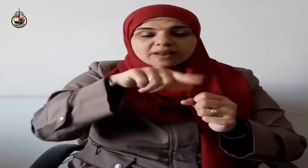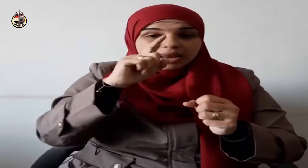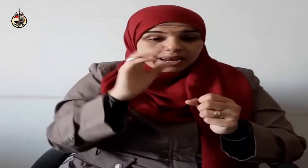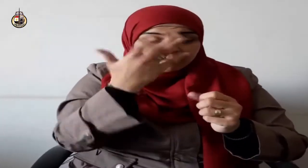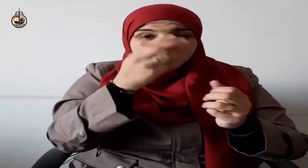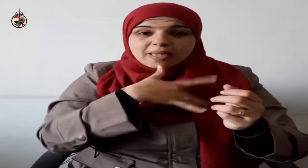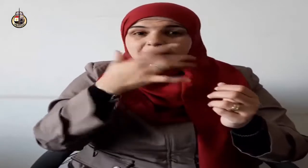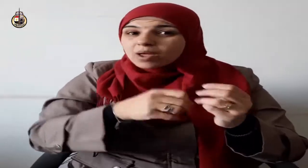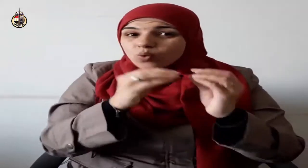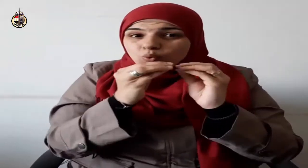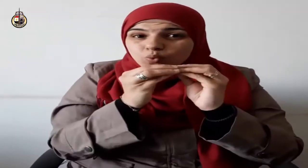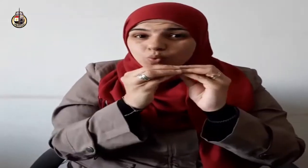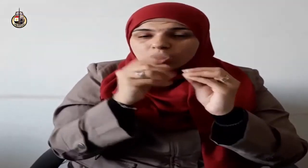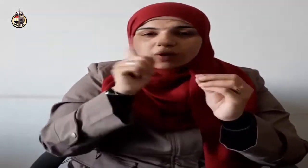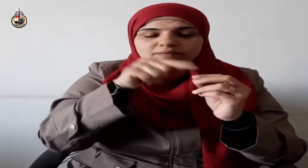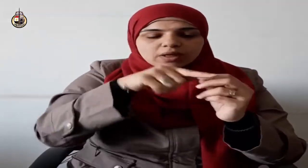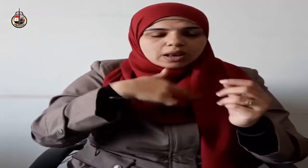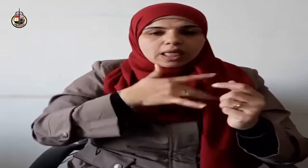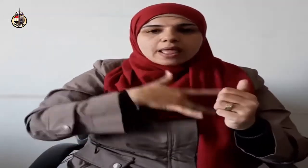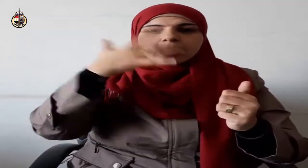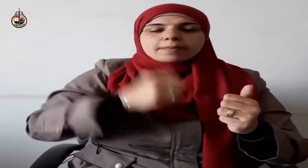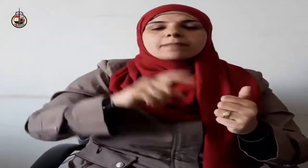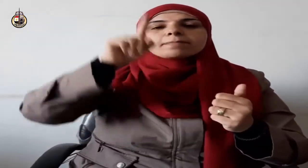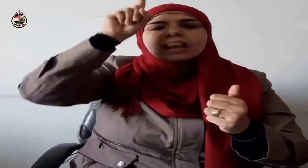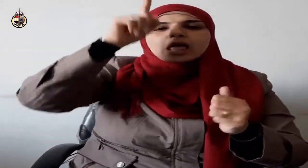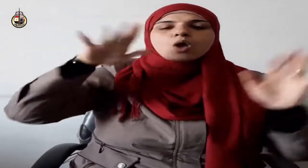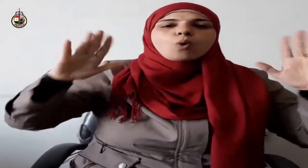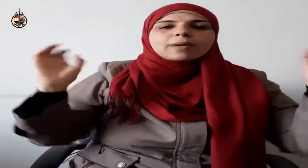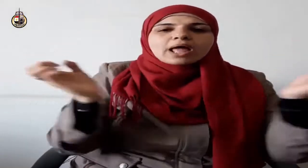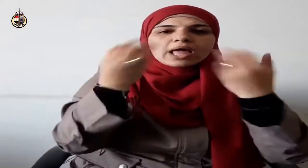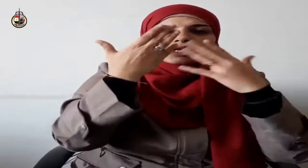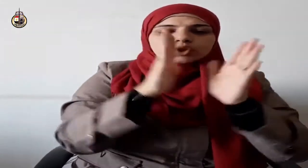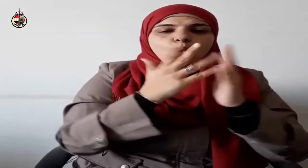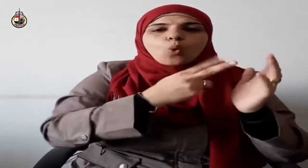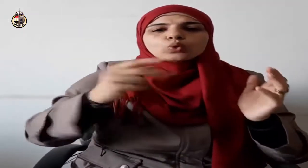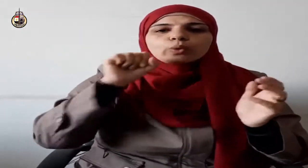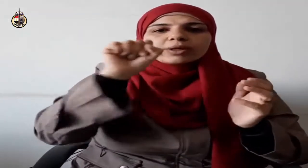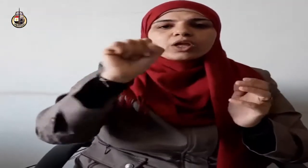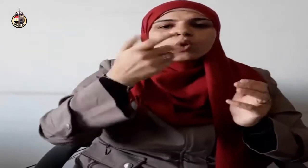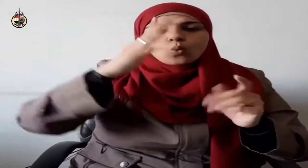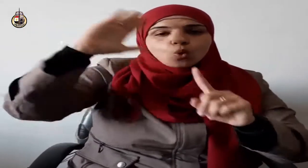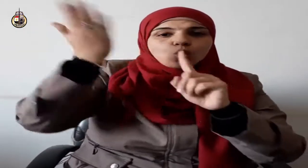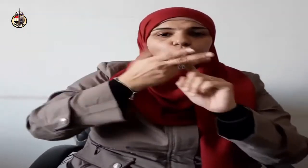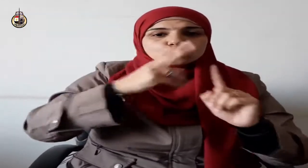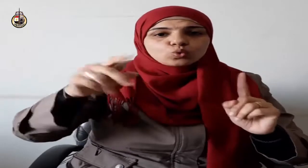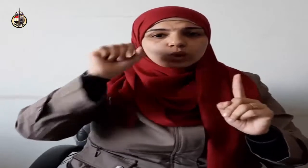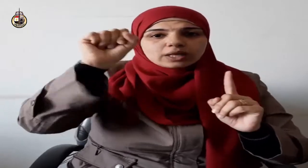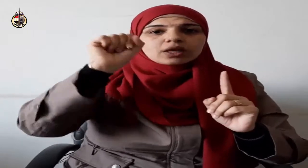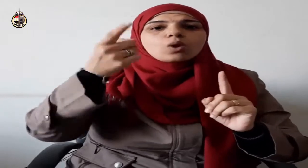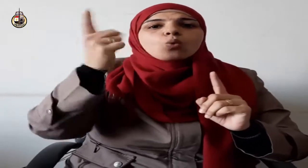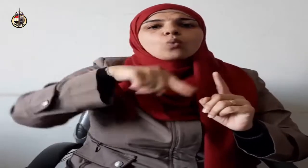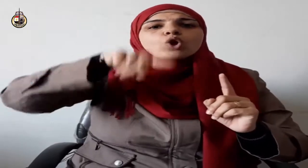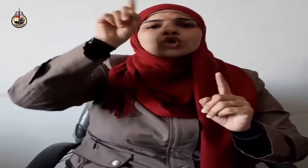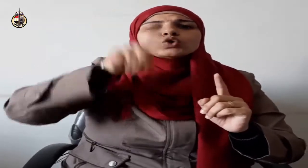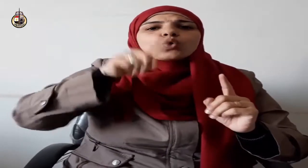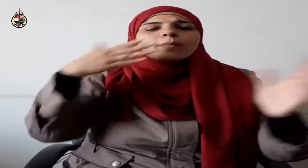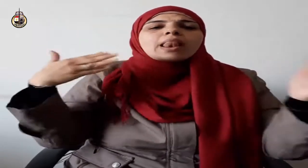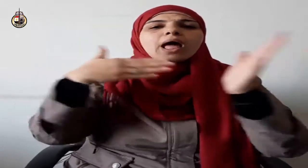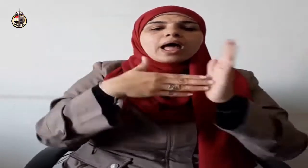يدخل من الأبواب الموصلة إليها ولا بد له أن يحقق الأسباب التي تؤهله